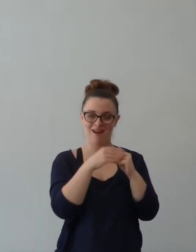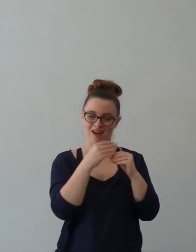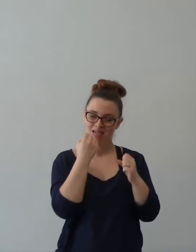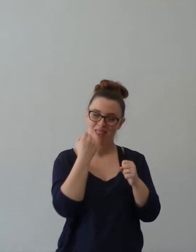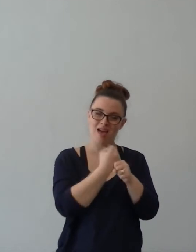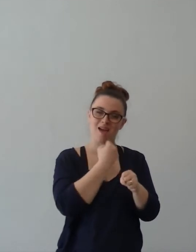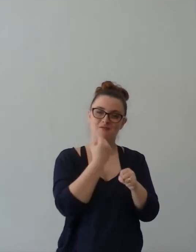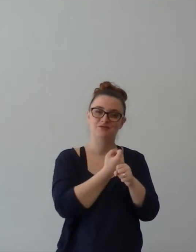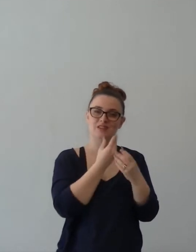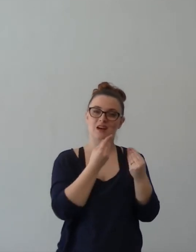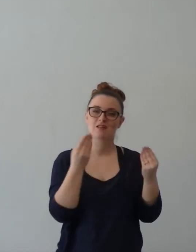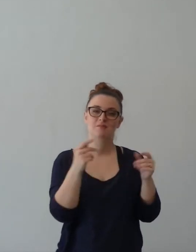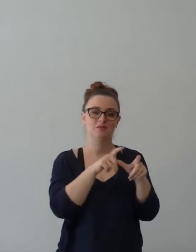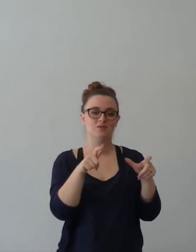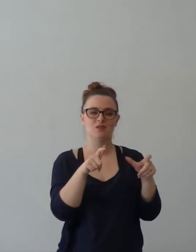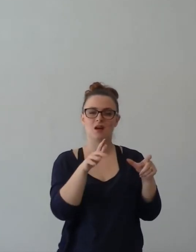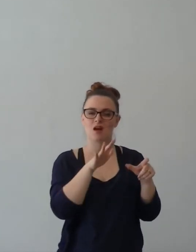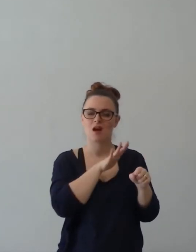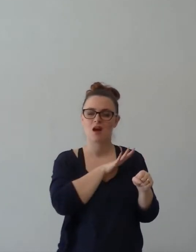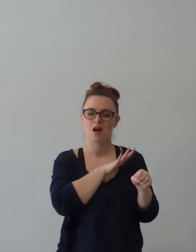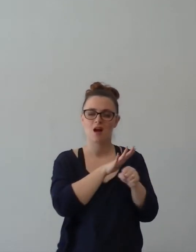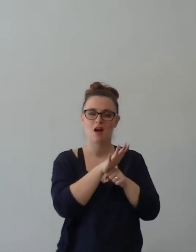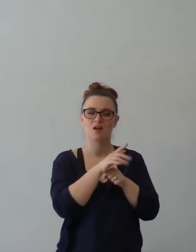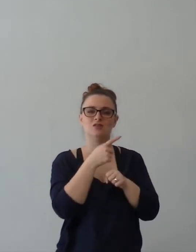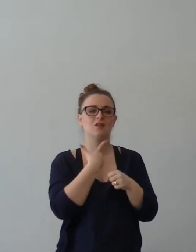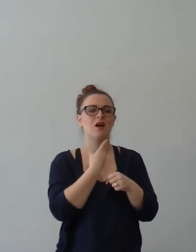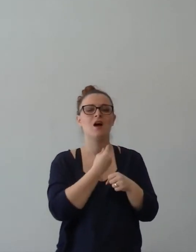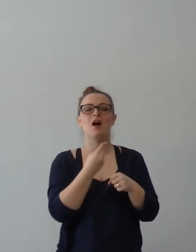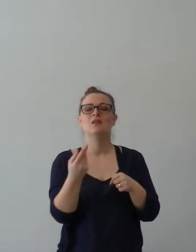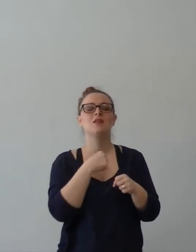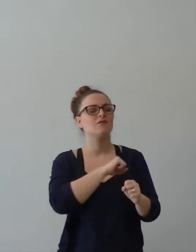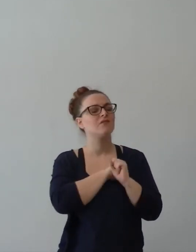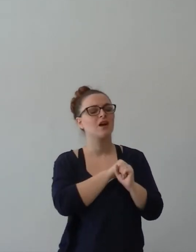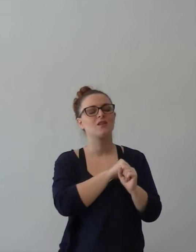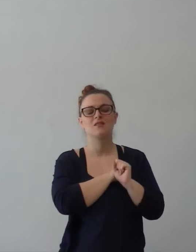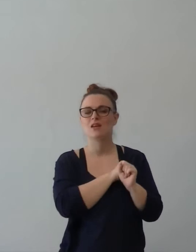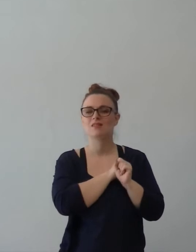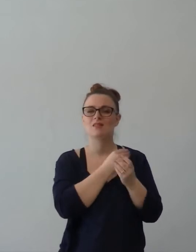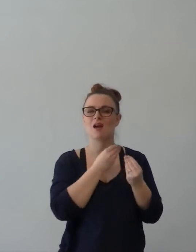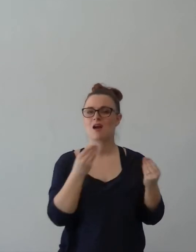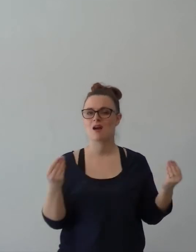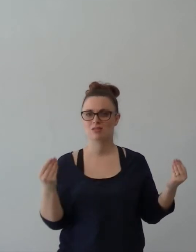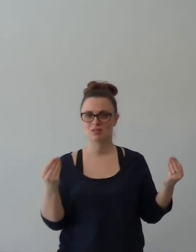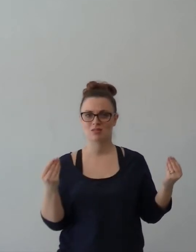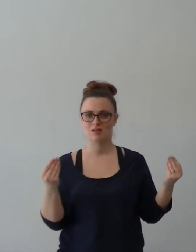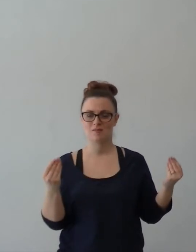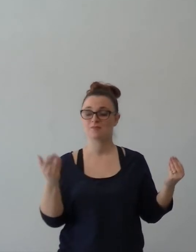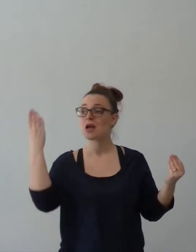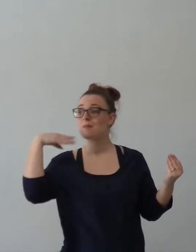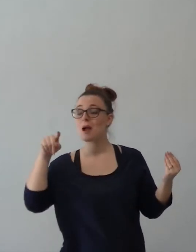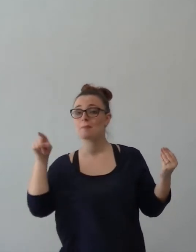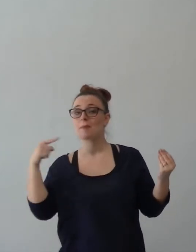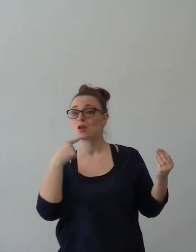C'erano belle persone, grandi persone di fede c'erano là dentro. Ma Paolo diceva, io starò qui